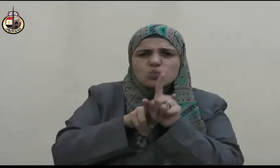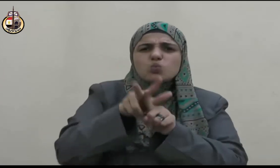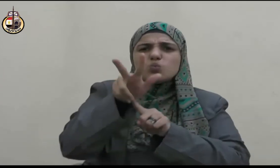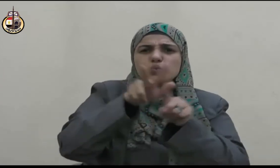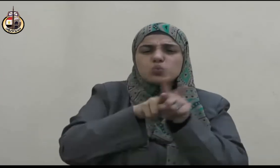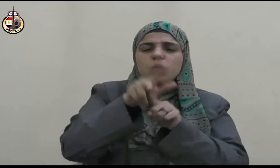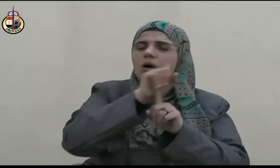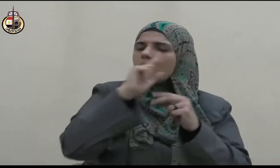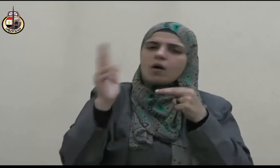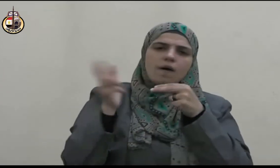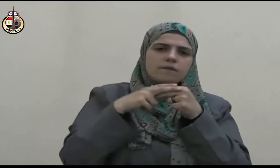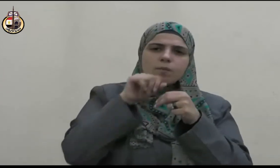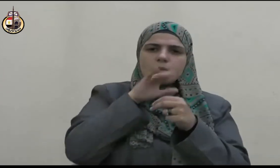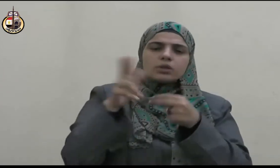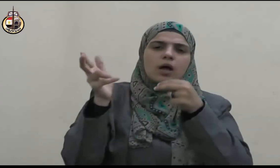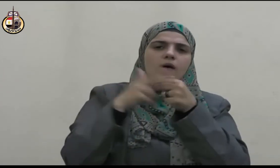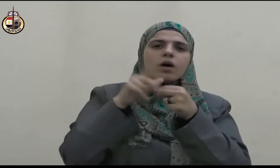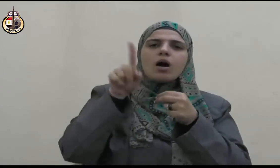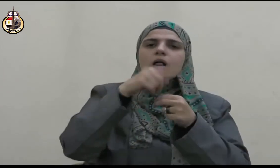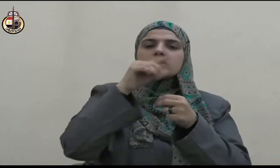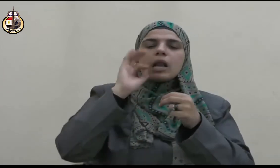وسائر بلاد العالمين